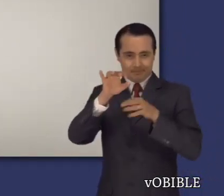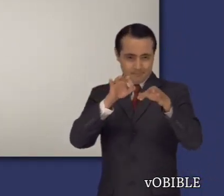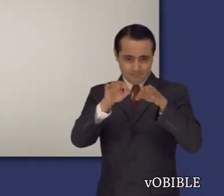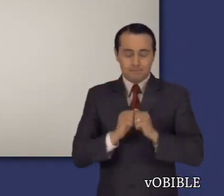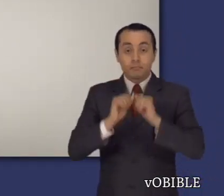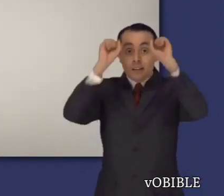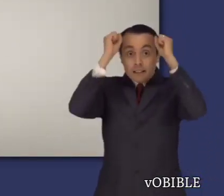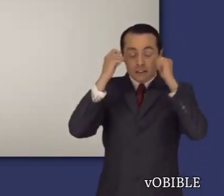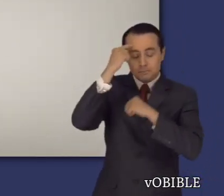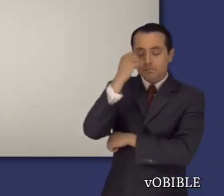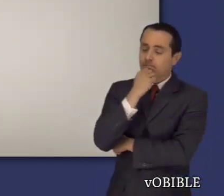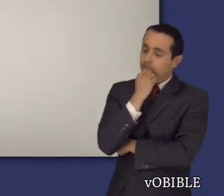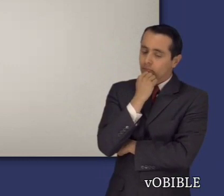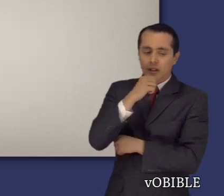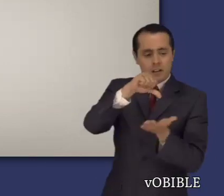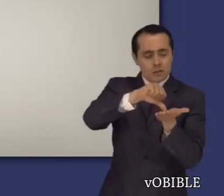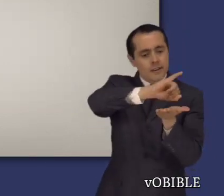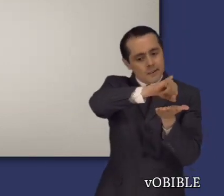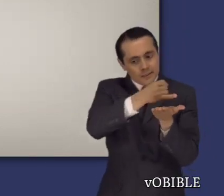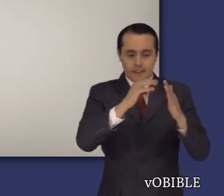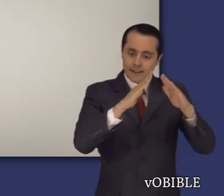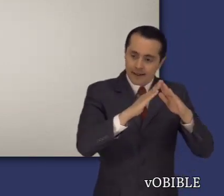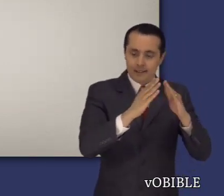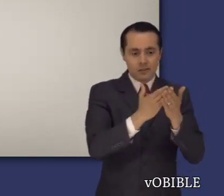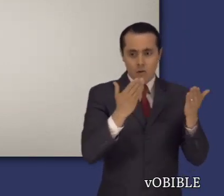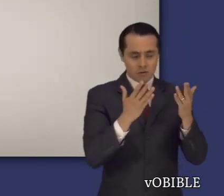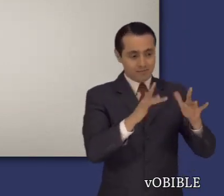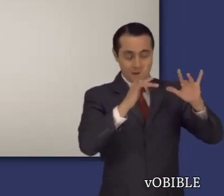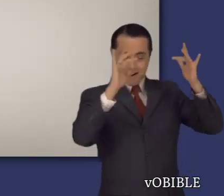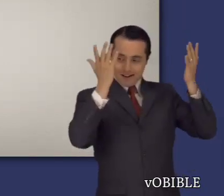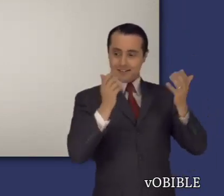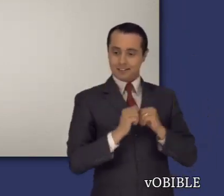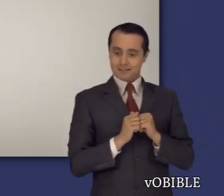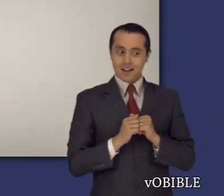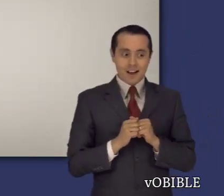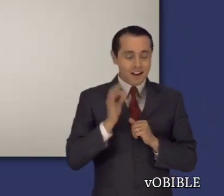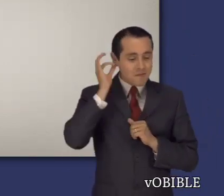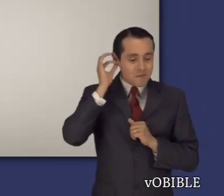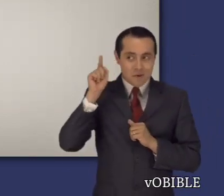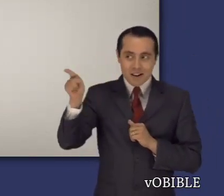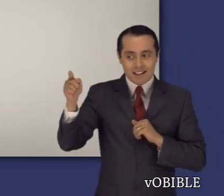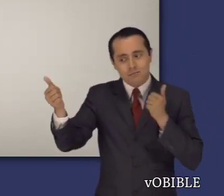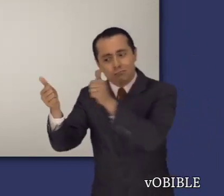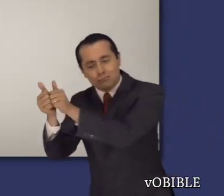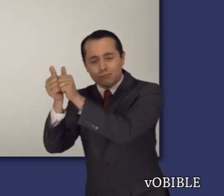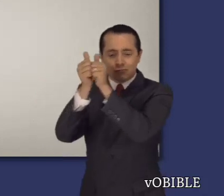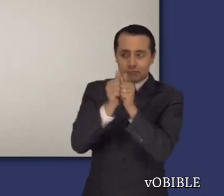desarrolla en Jerusalén. Salomón regresa a la corte y se lleva a la sulamita con él en un intento de impresionarla.